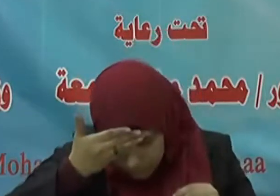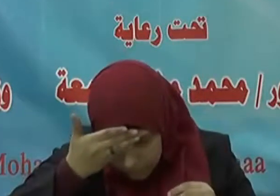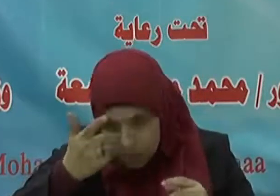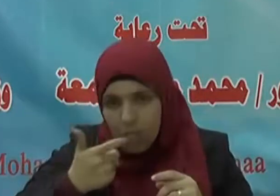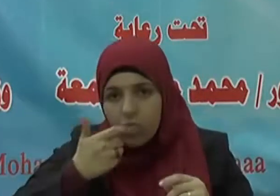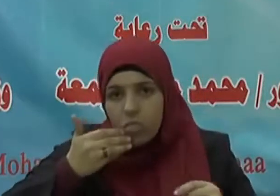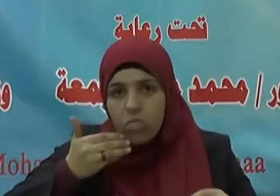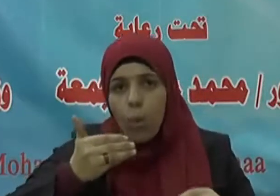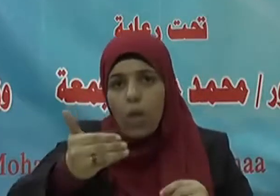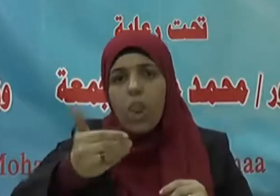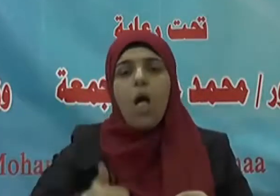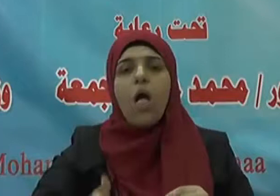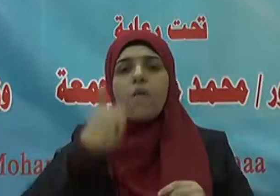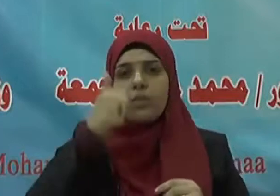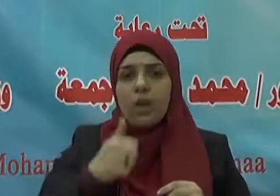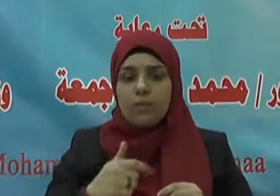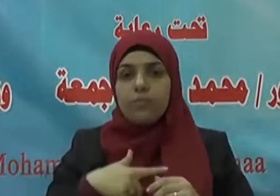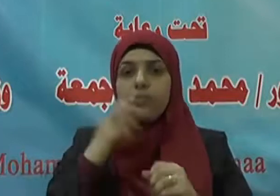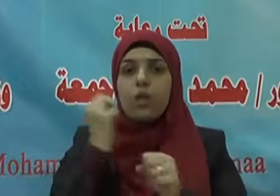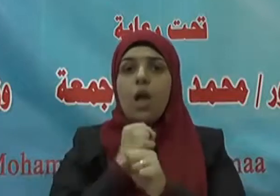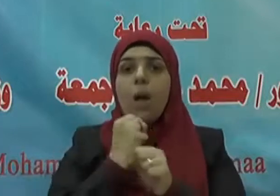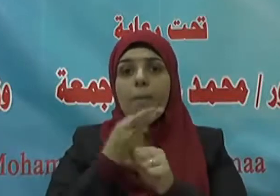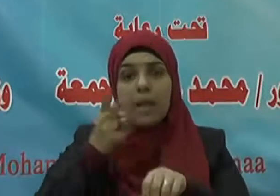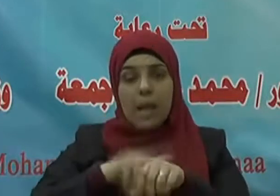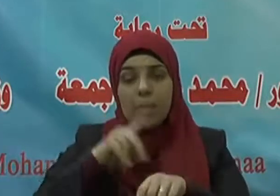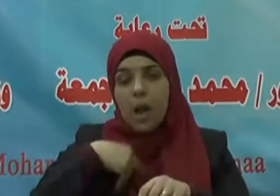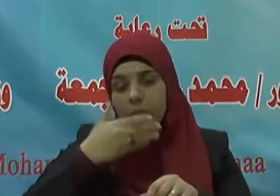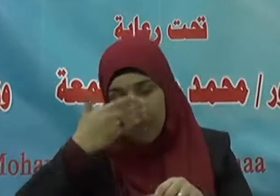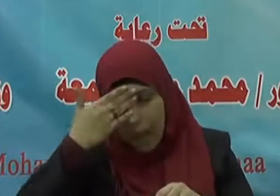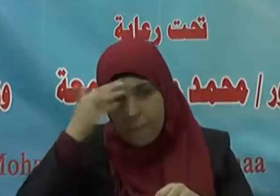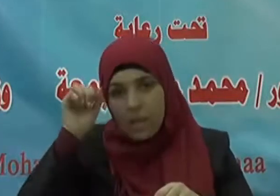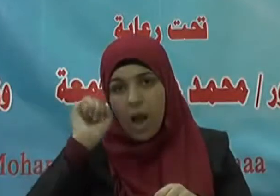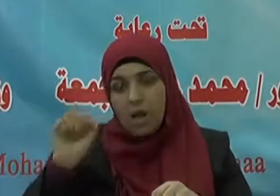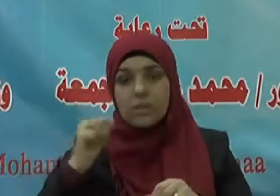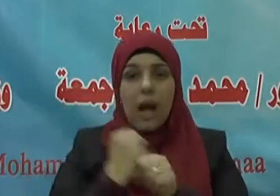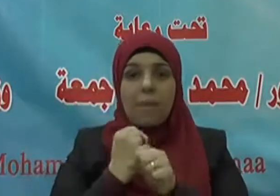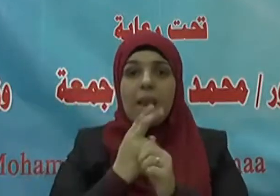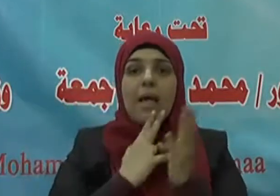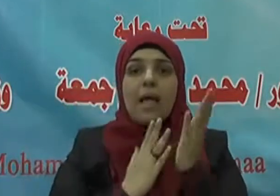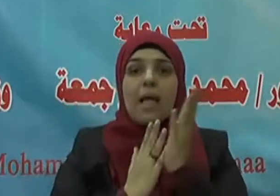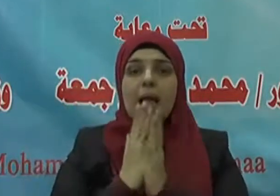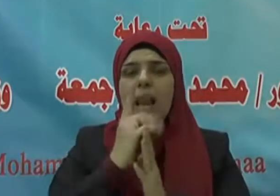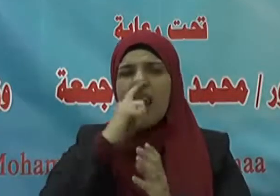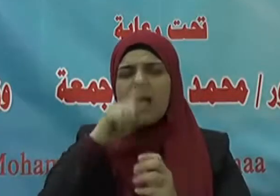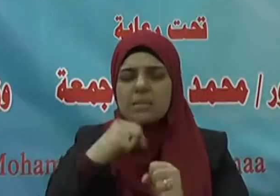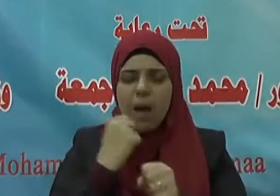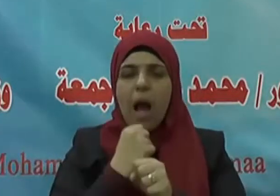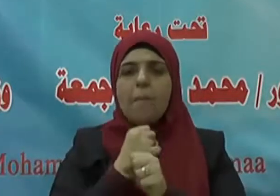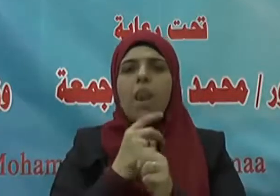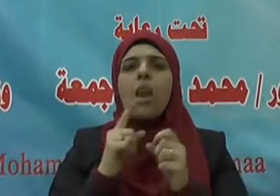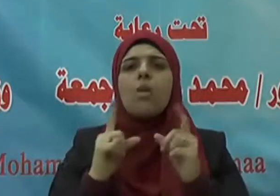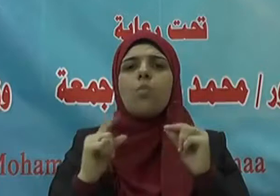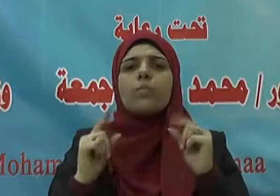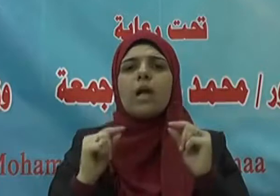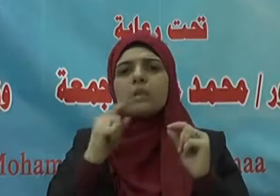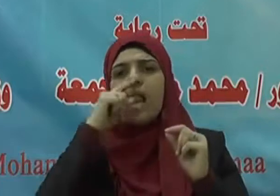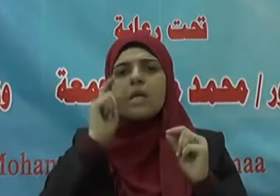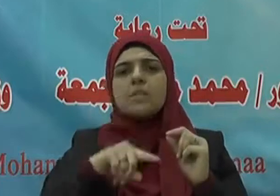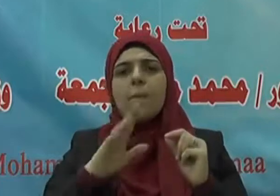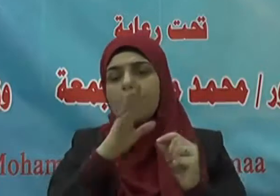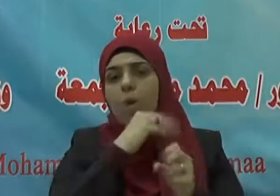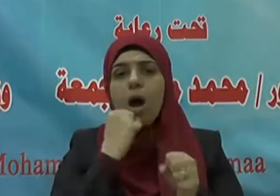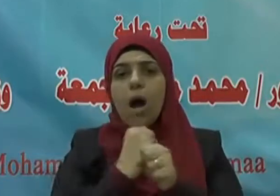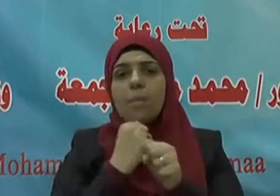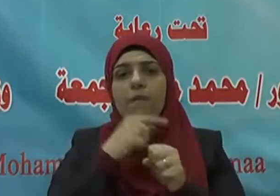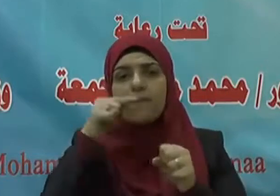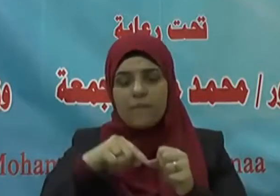السجود وعلو الهمة في العبادة يقتضي حسن أدائها وأن